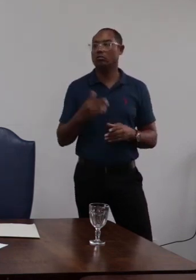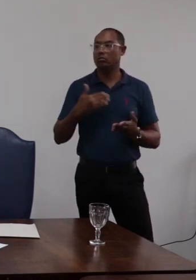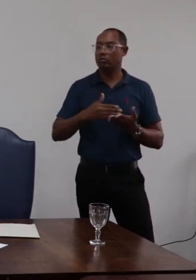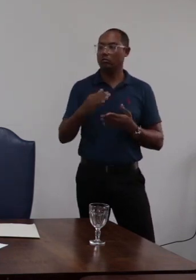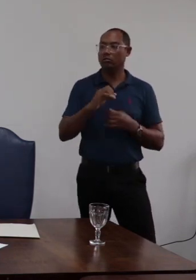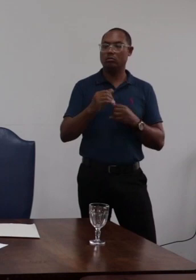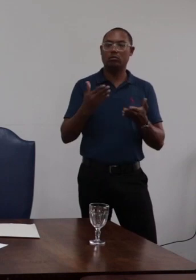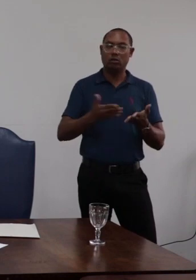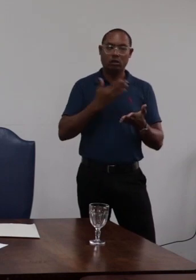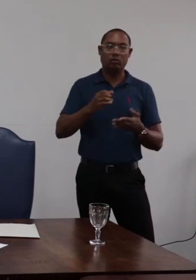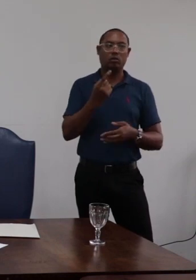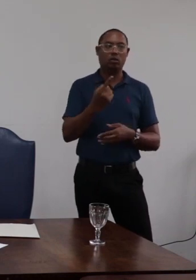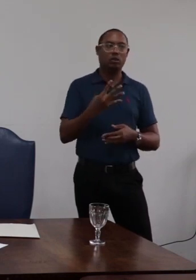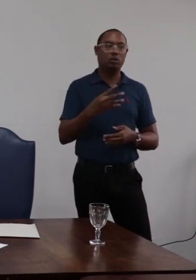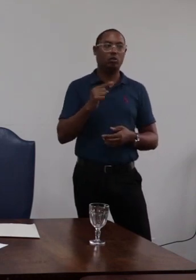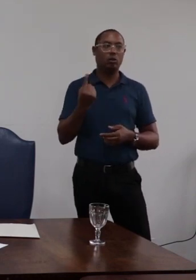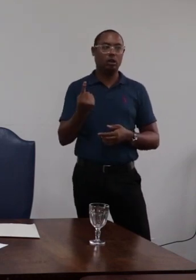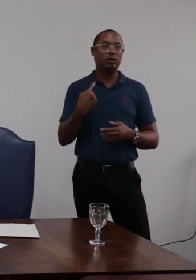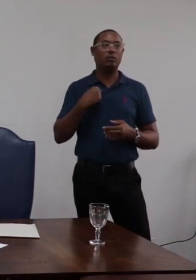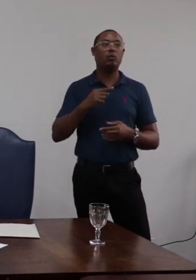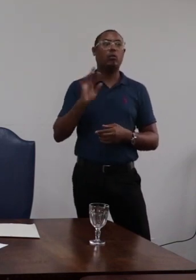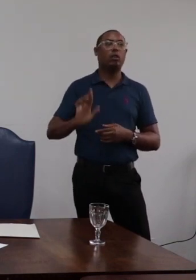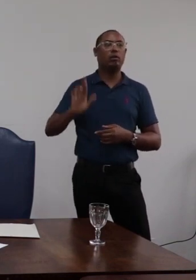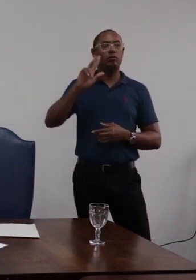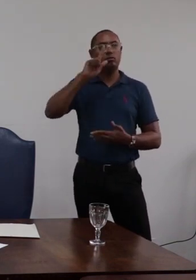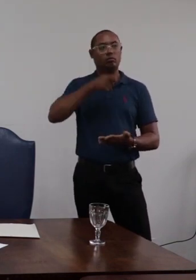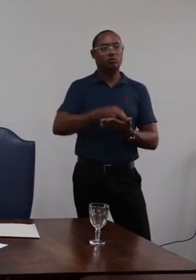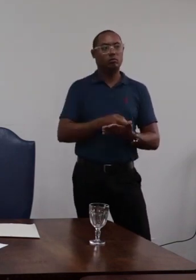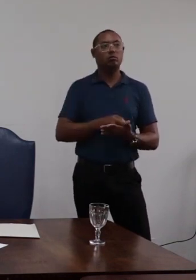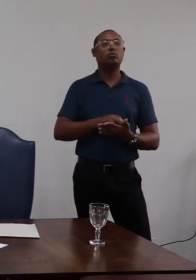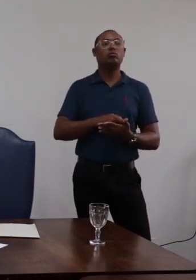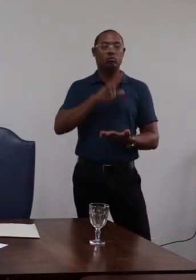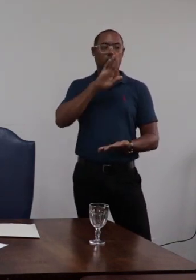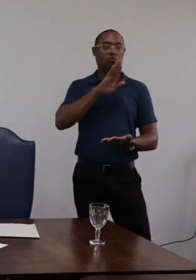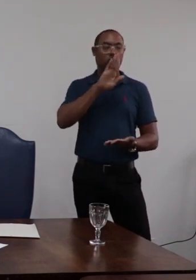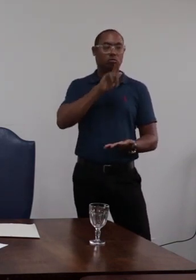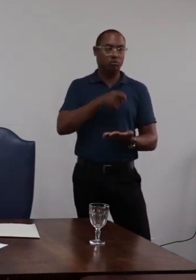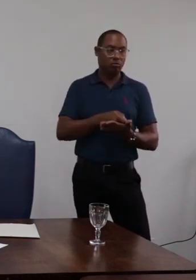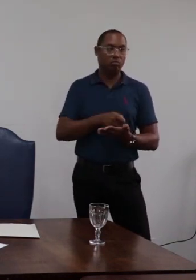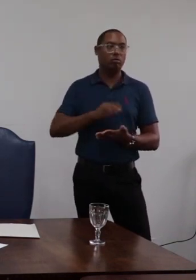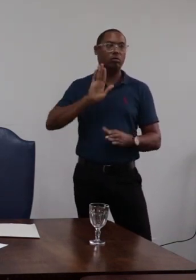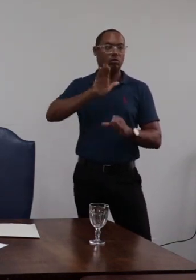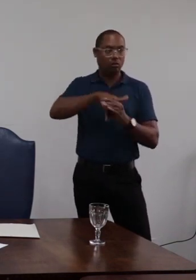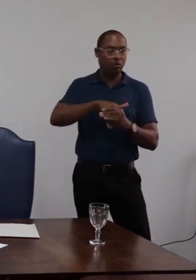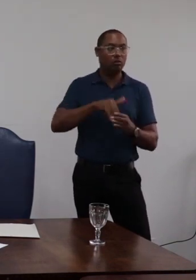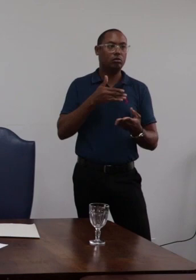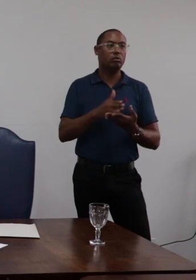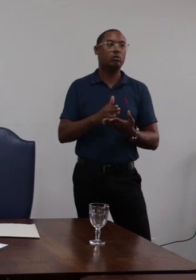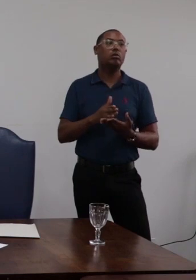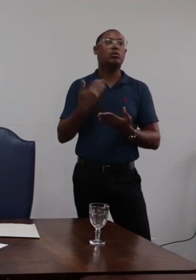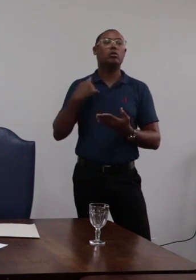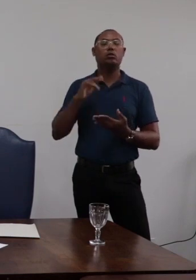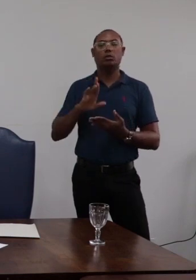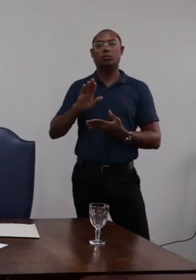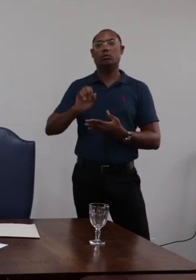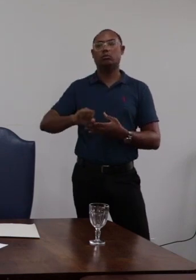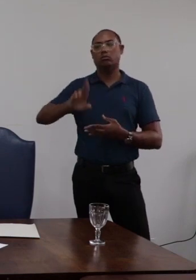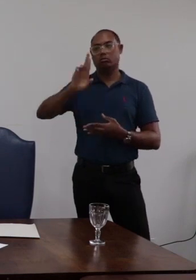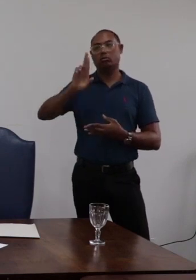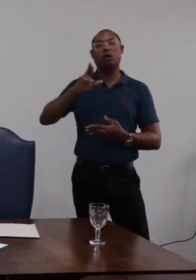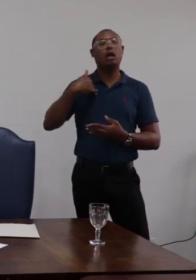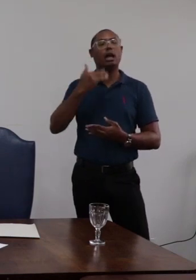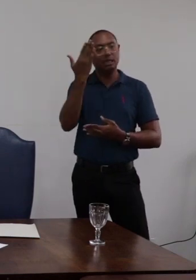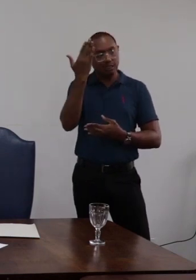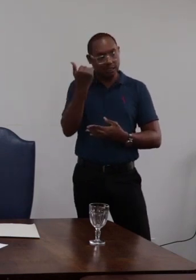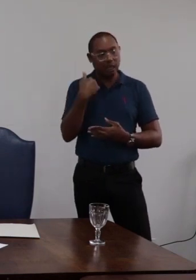da folha 141 o magnífico reitor passa a decidir pelo seu voto logo no início da decisão o magnífico reitor reconhece a